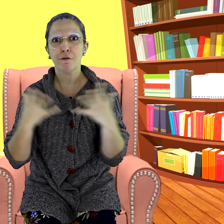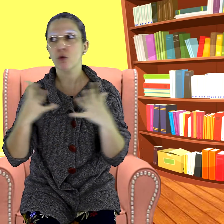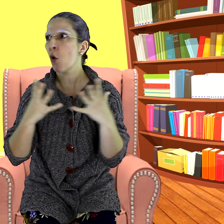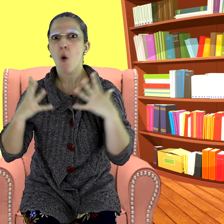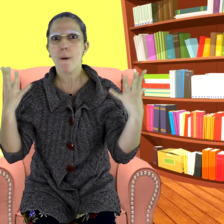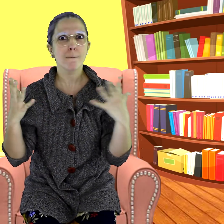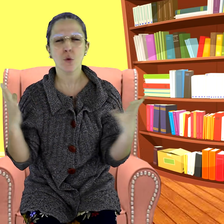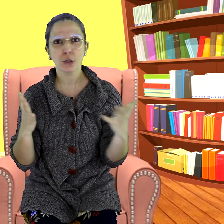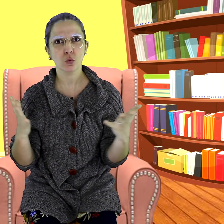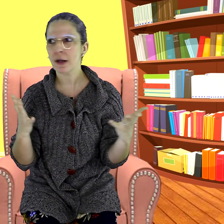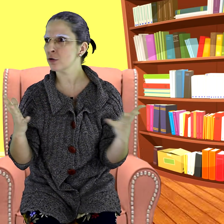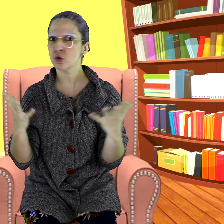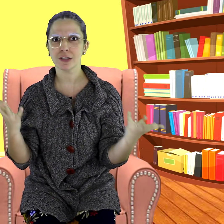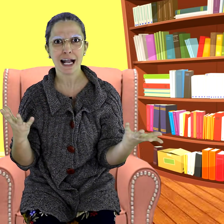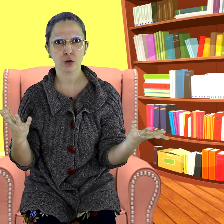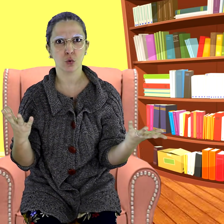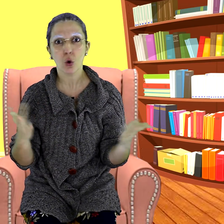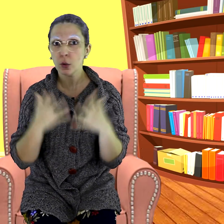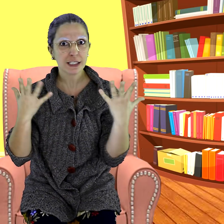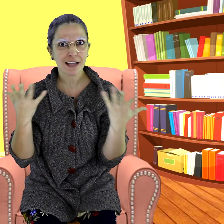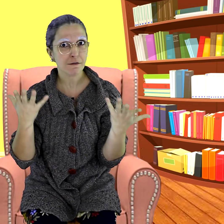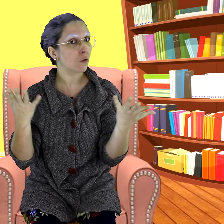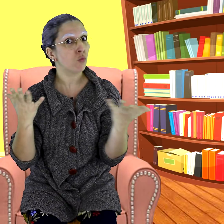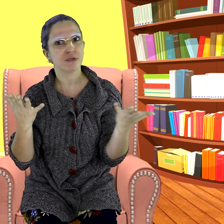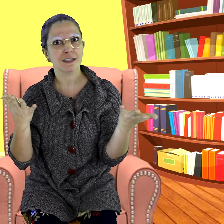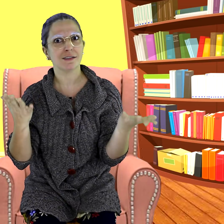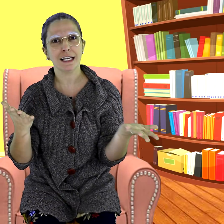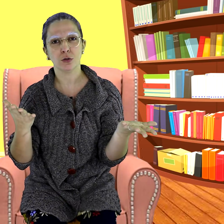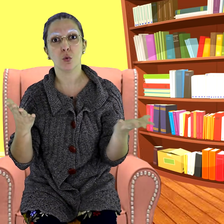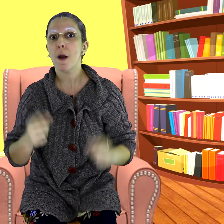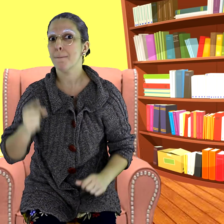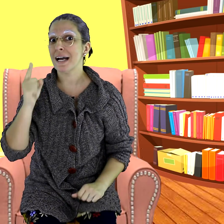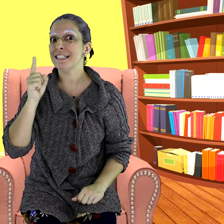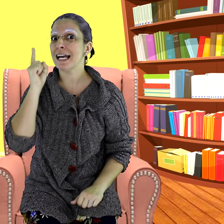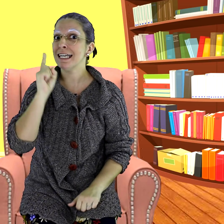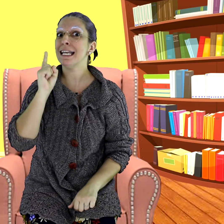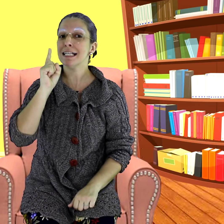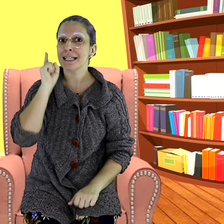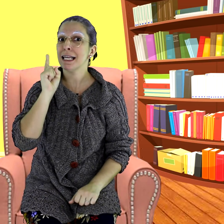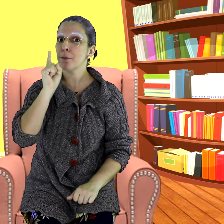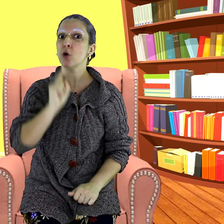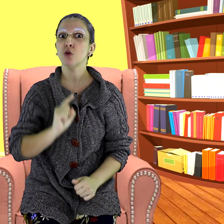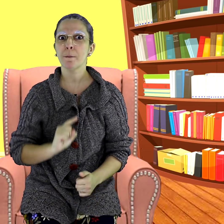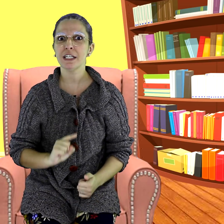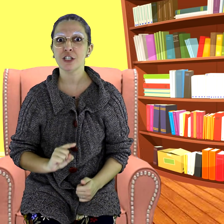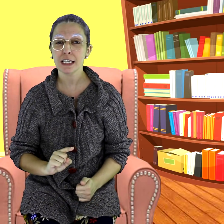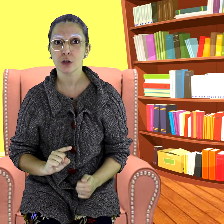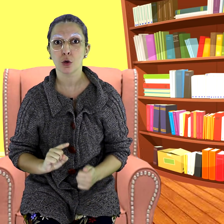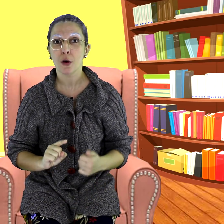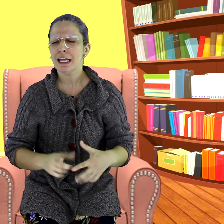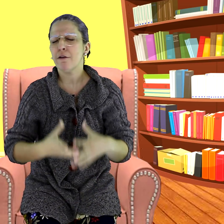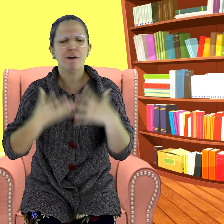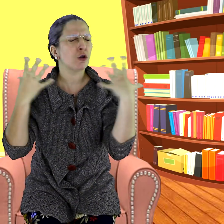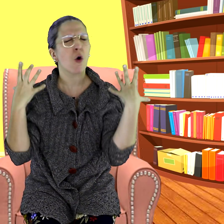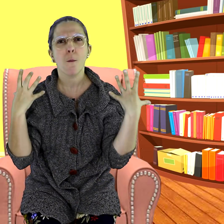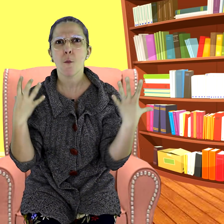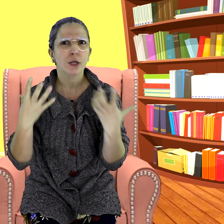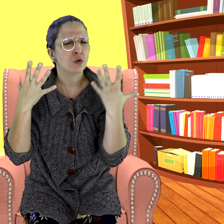ficou muito assustado. O que estava acontecendo? Mas aí, ele se lembrou do pedido. E ficou muito,